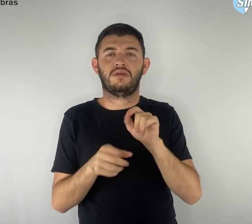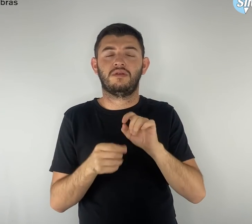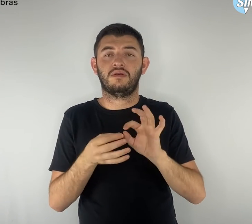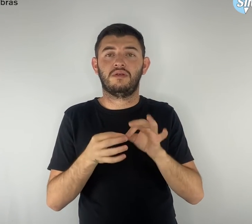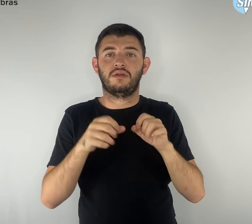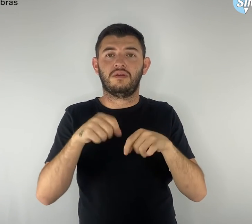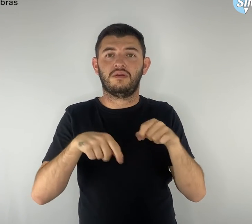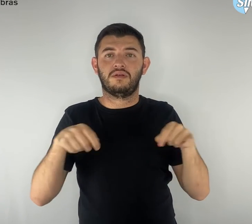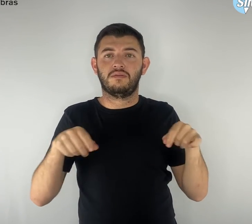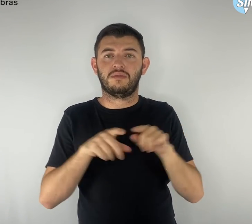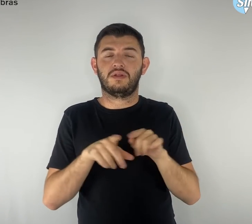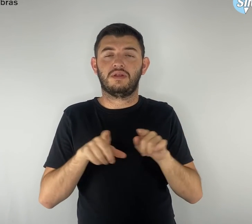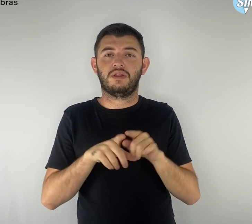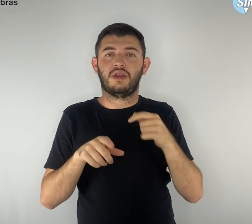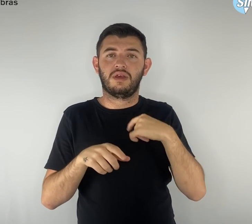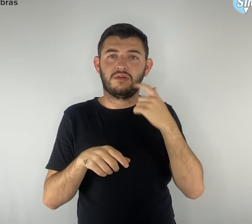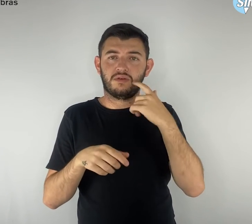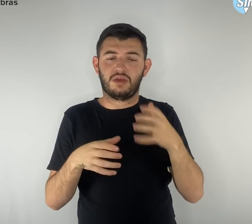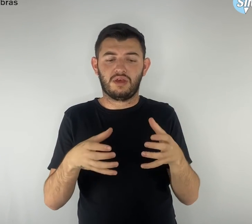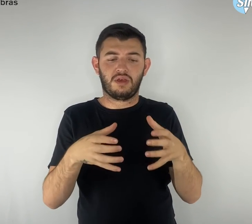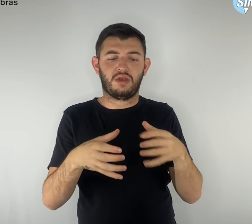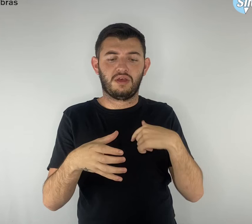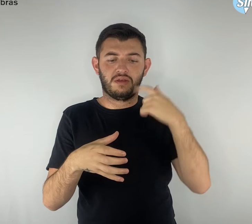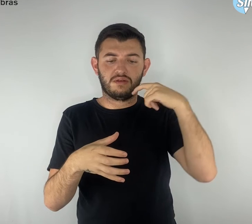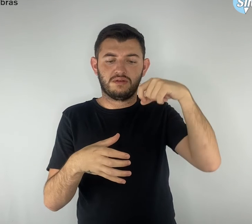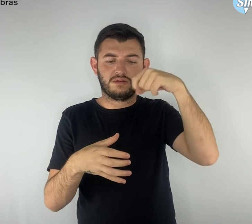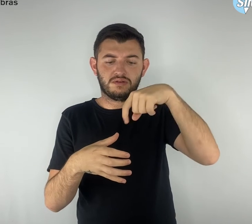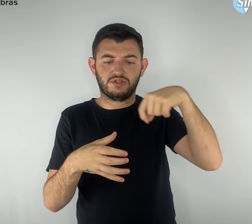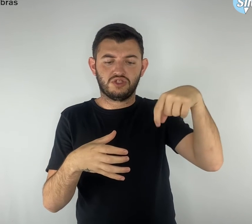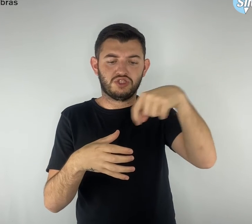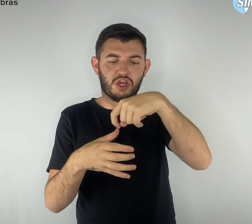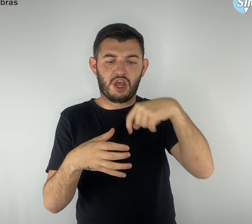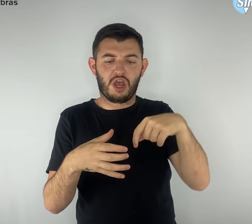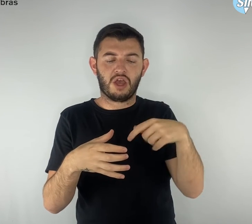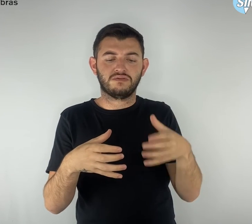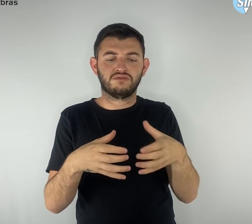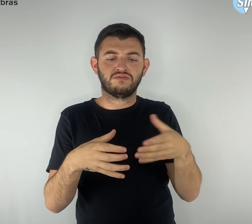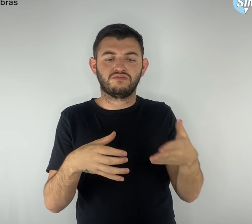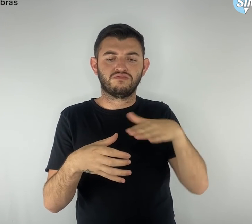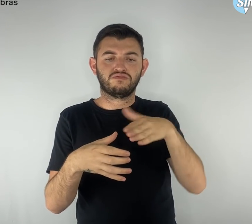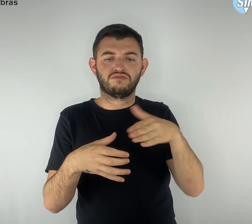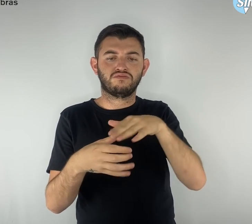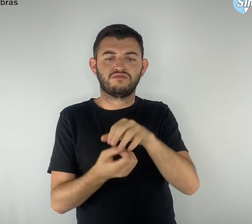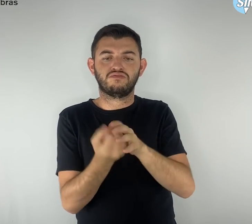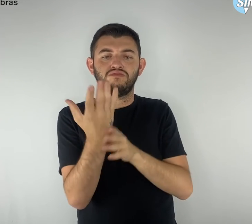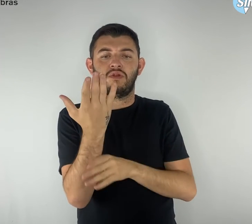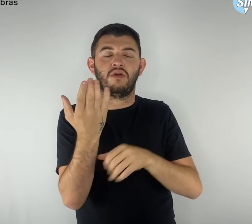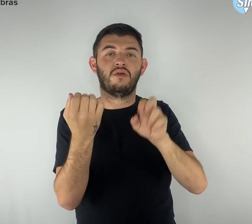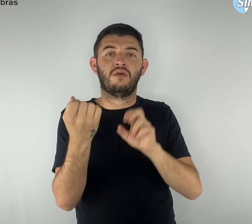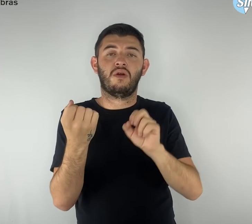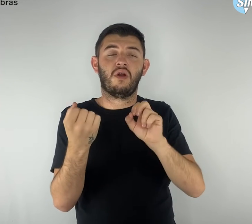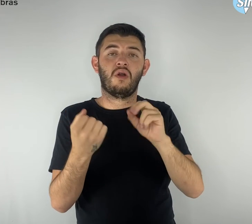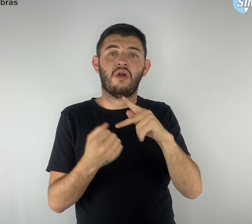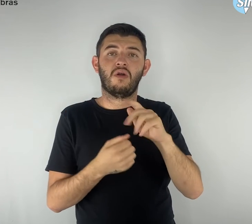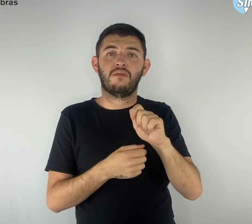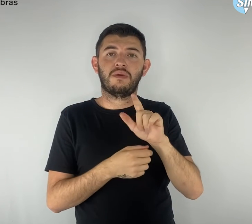em pequenos jarros, paletes, usando a varanda ou uma janela do apartamento. No